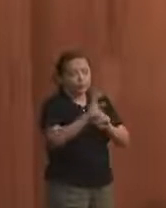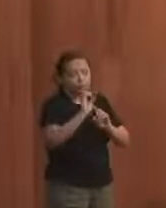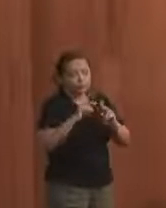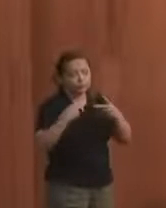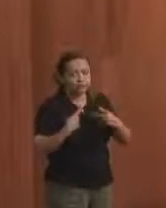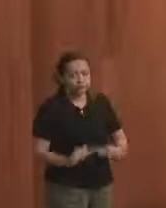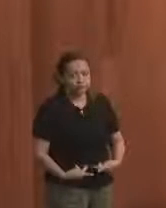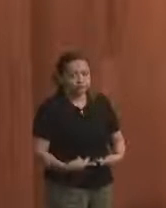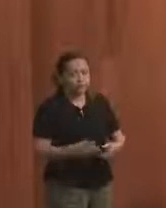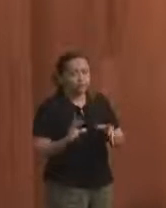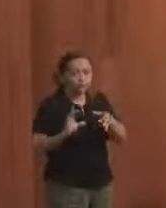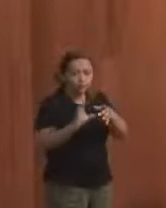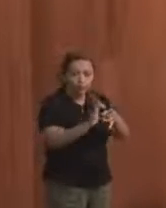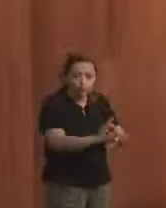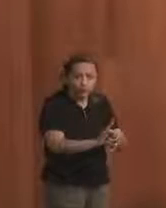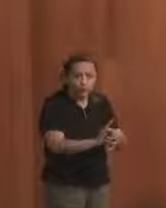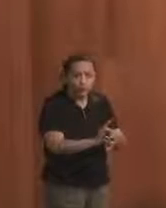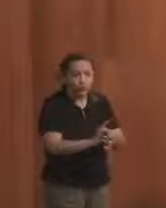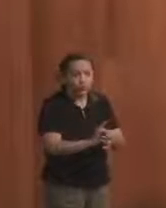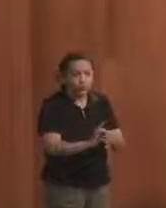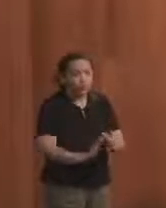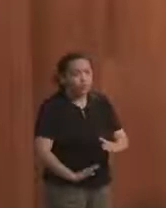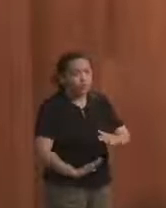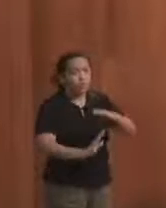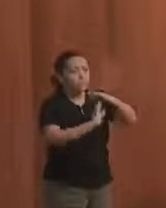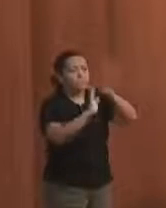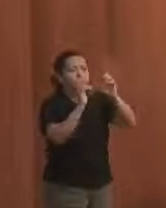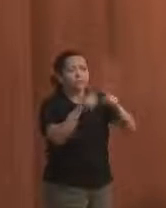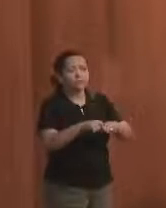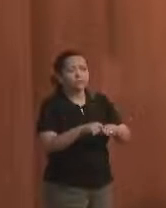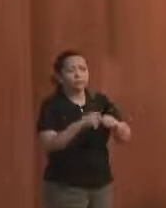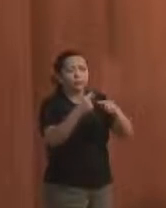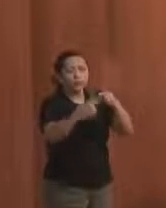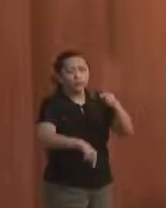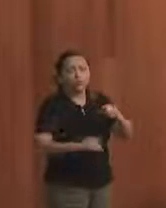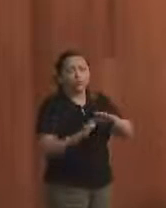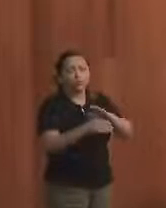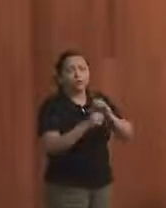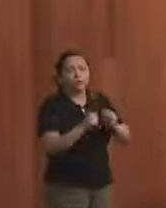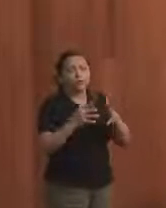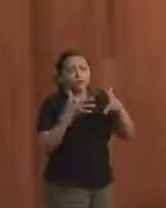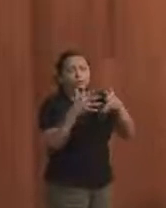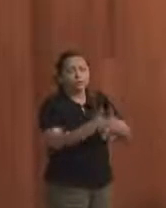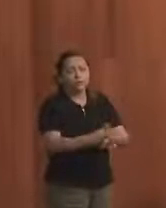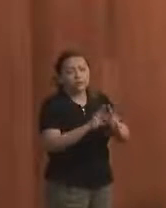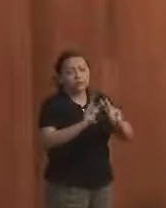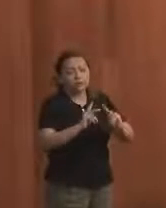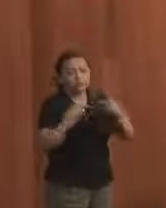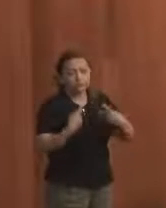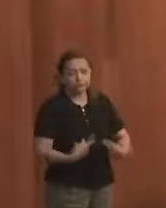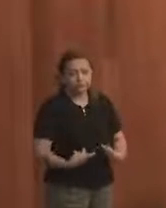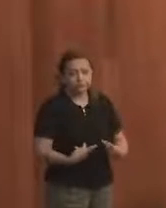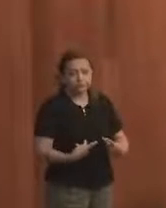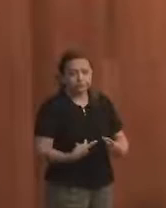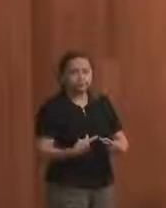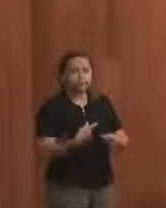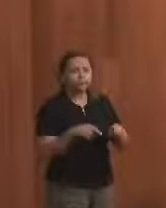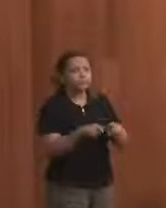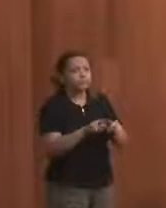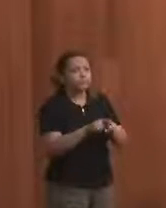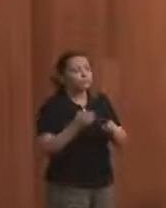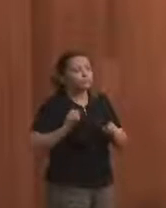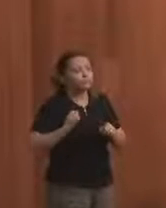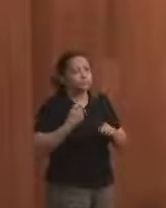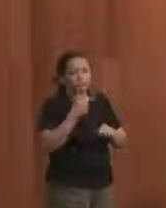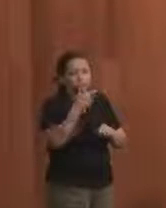humanos. Então, atrelar o máximo possível o quanto a corrupção pode afetar os outros direitos humanos. Sobre o ponto